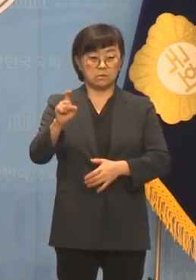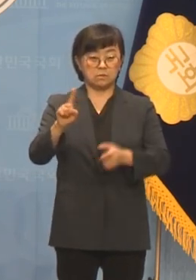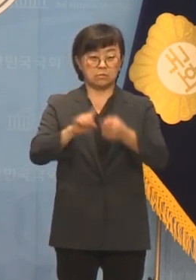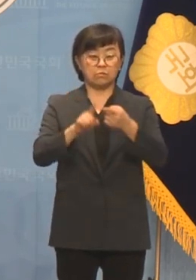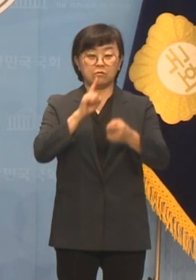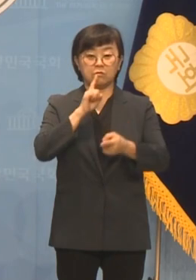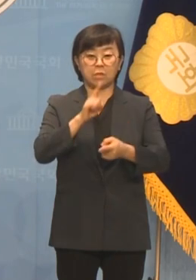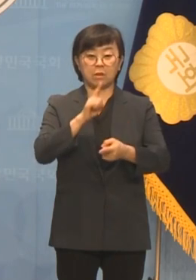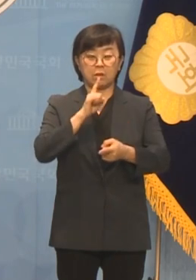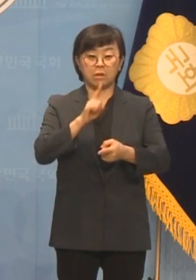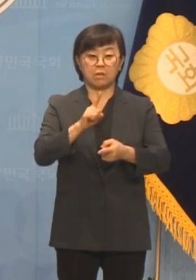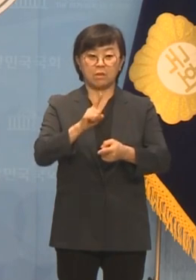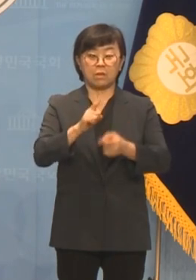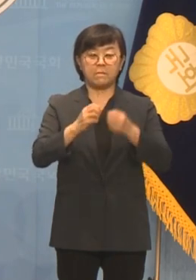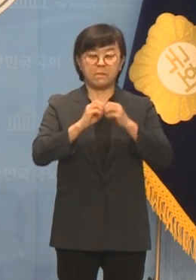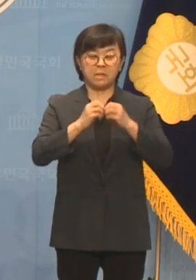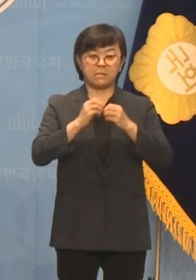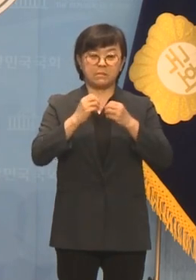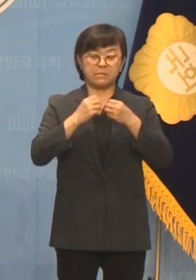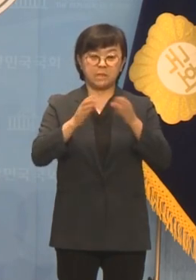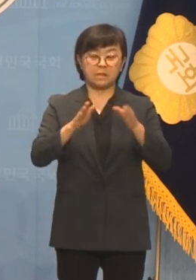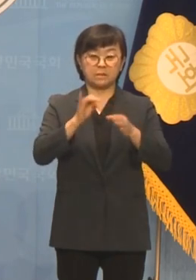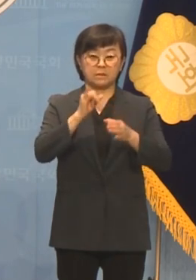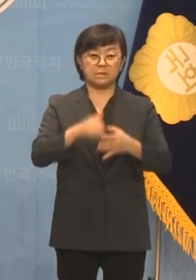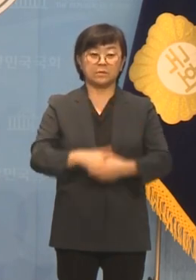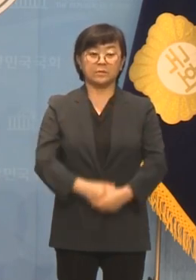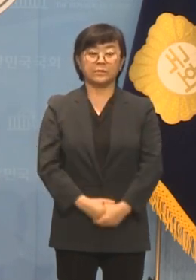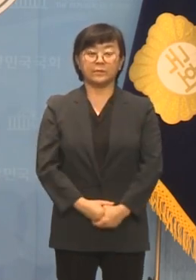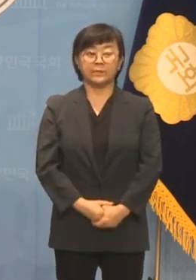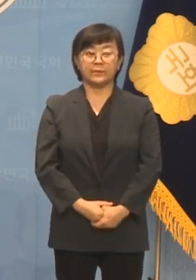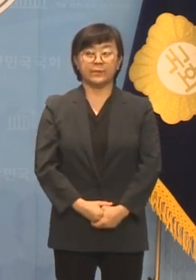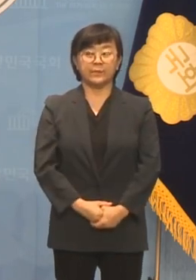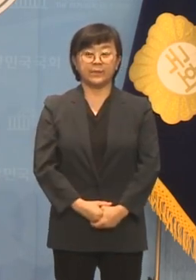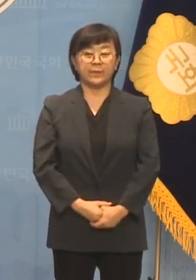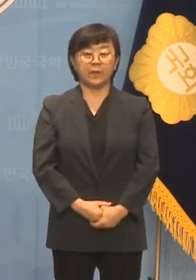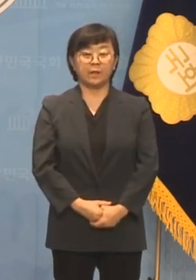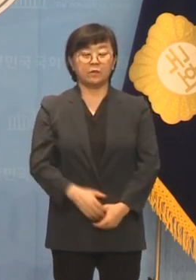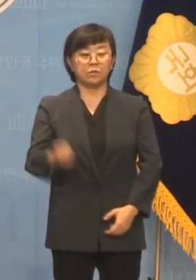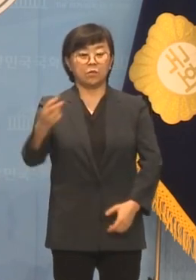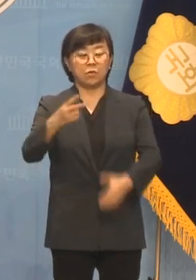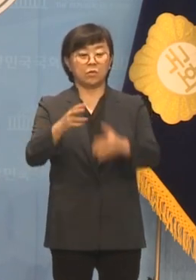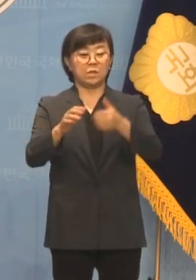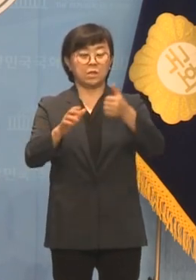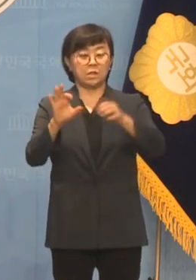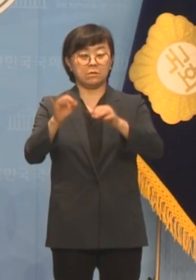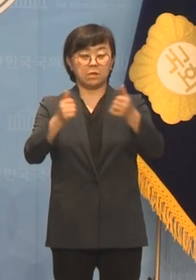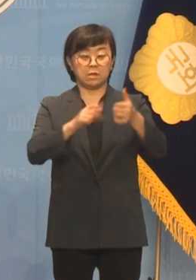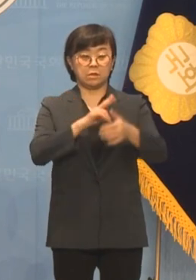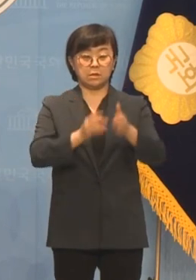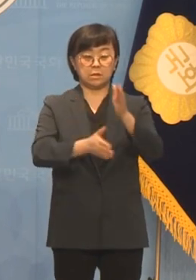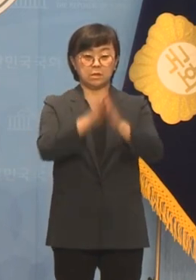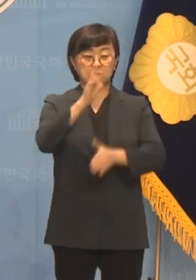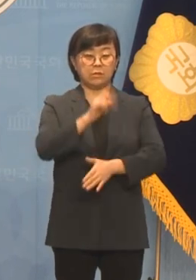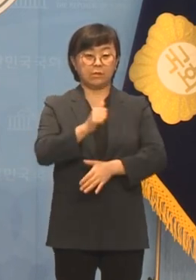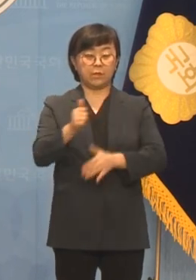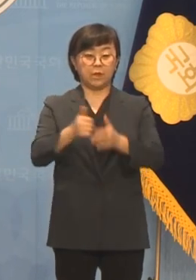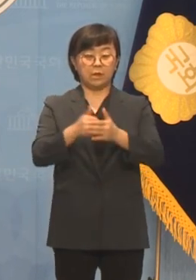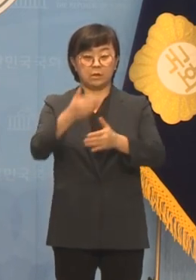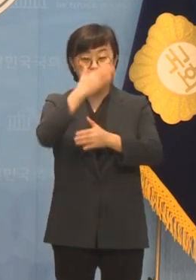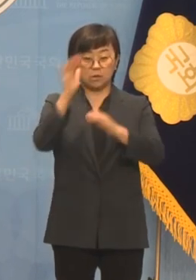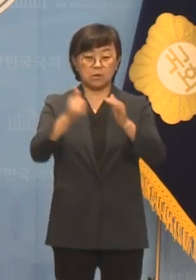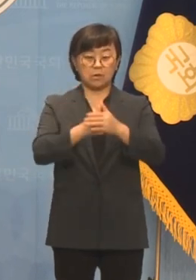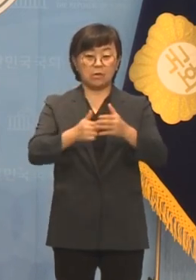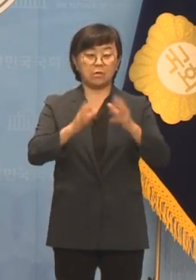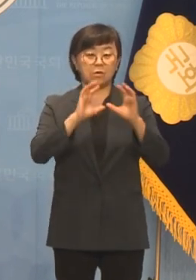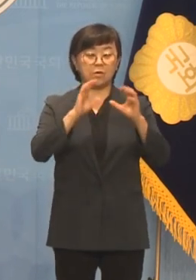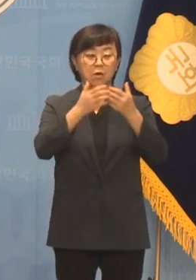막말을 한 사실이 드러났습니다. 심지어 김재관 시의원은 보령시의 청년 커뮤니티